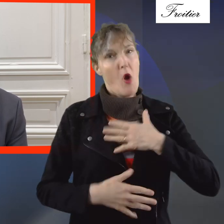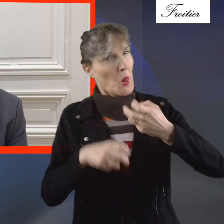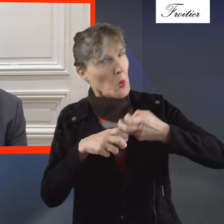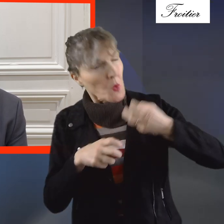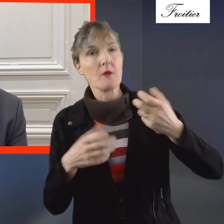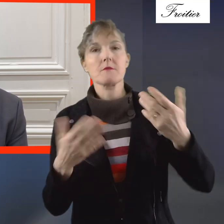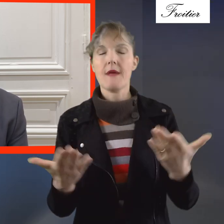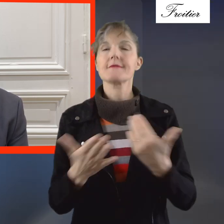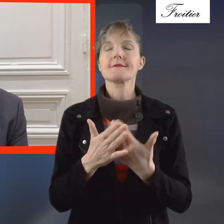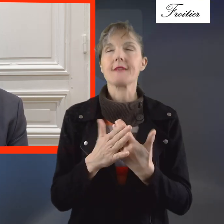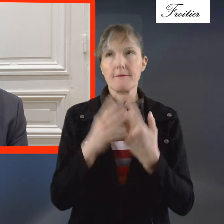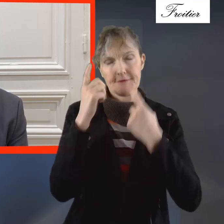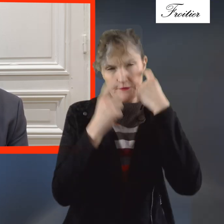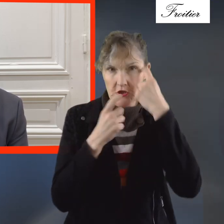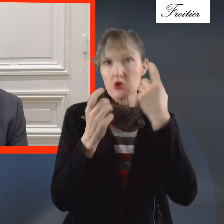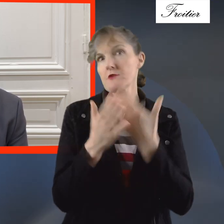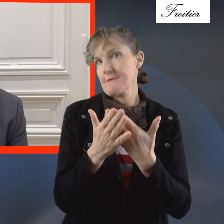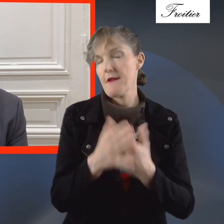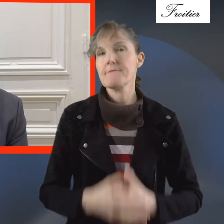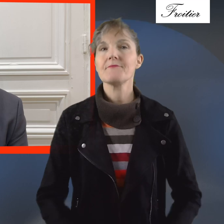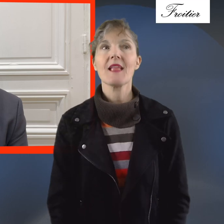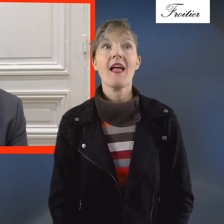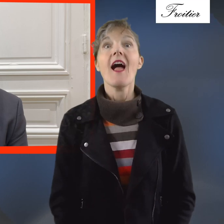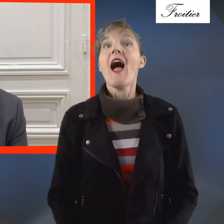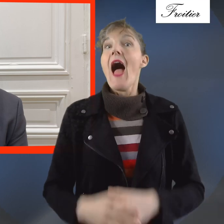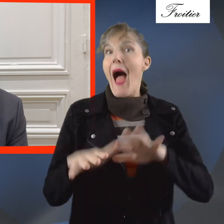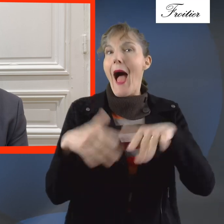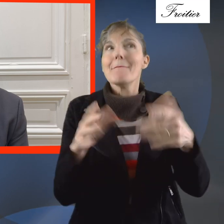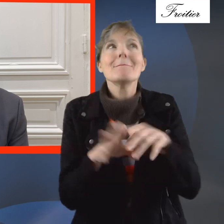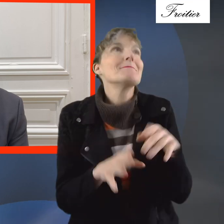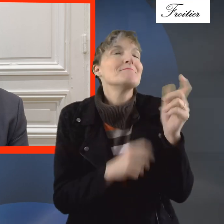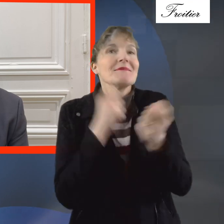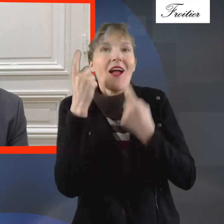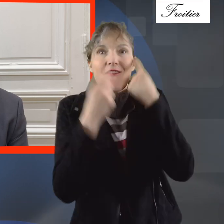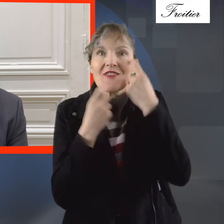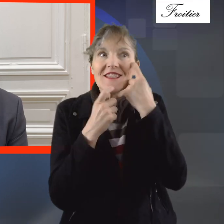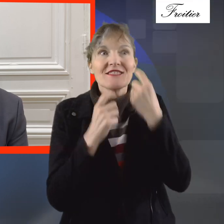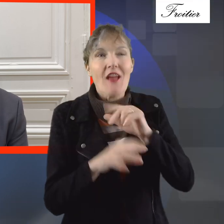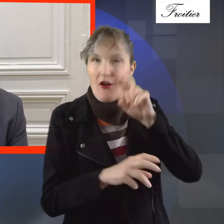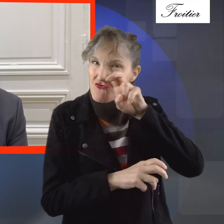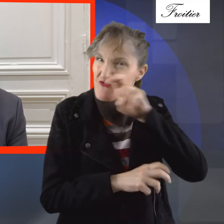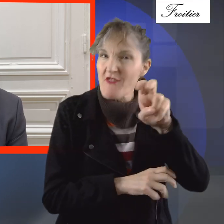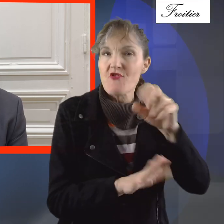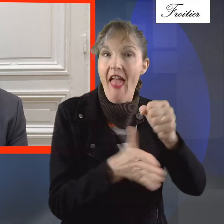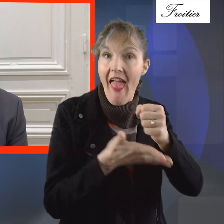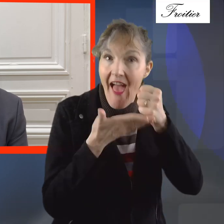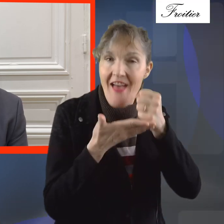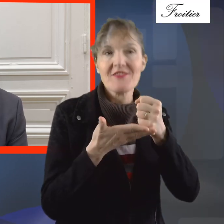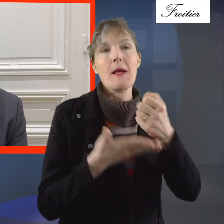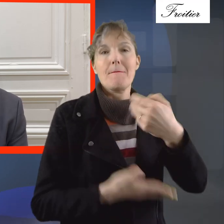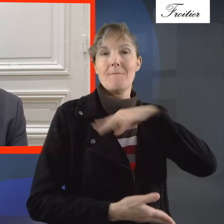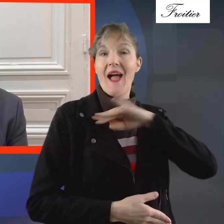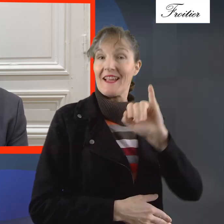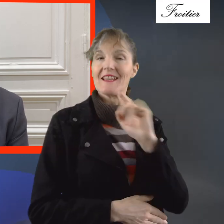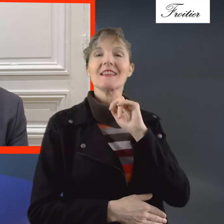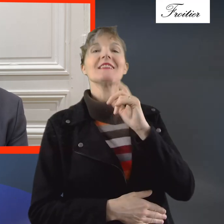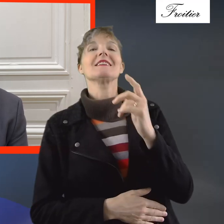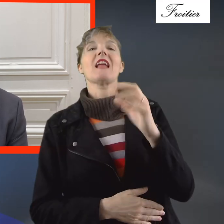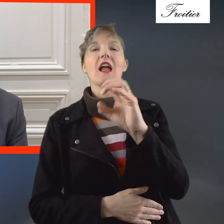parfois, mais je pense qu'il faut l'aborder de cette manière-là. Et puis après, ne pas hésiter à se faire aider, et notamment le CNEF, je pense, avec ses